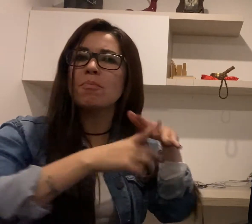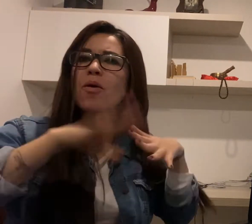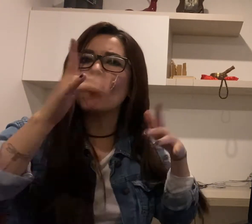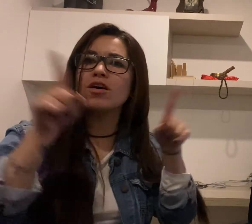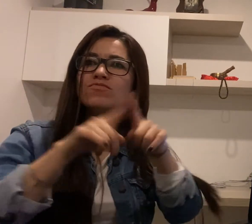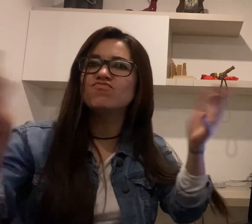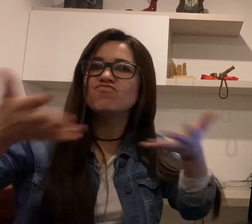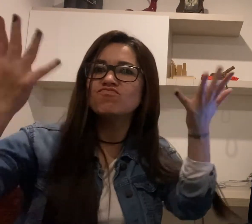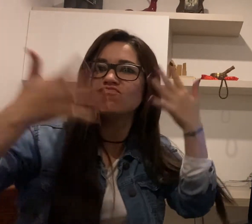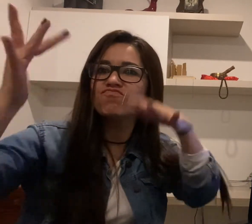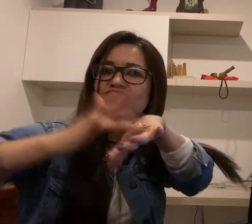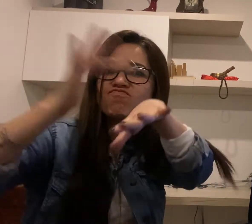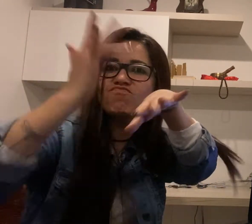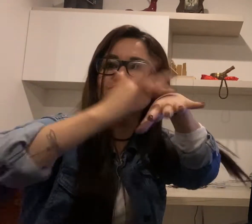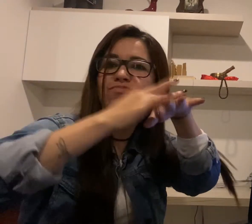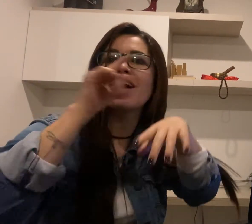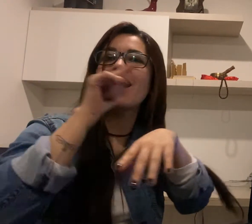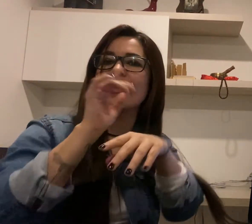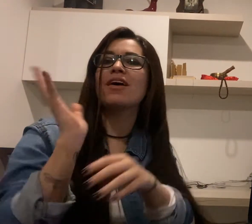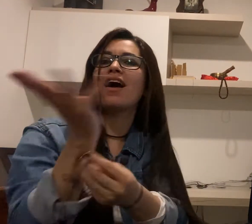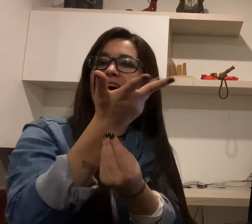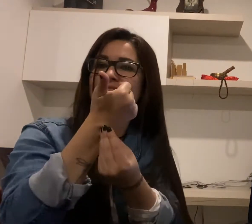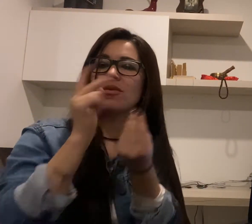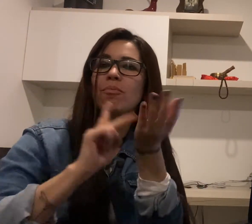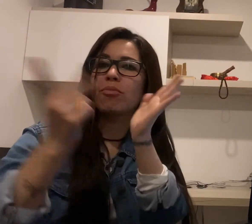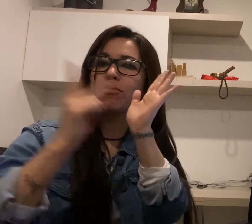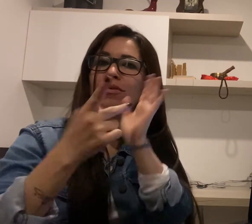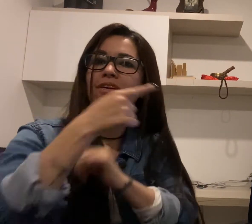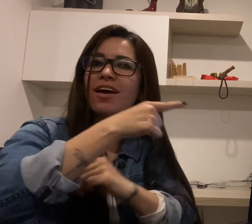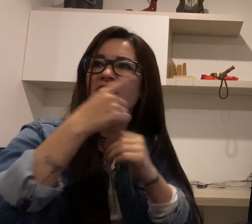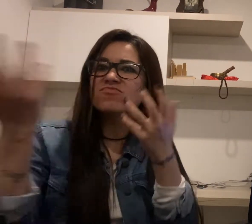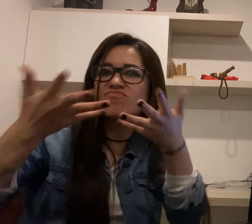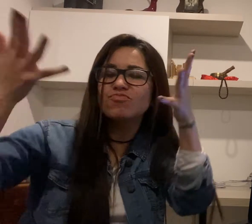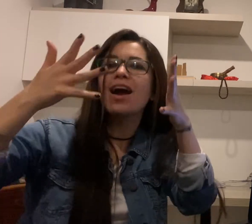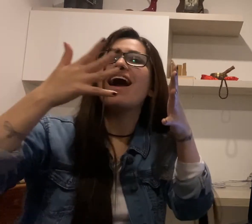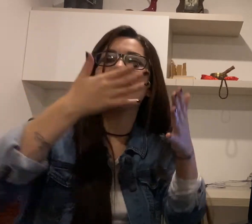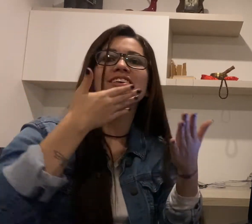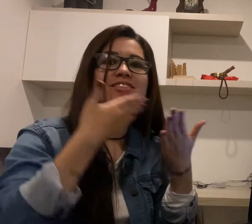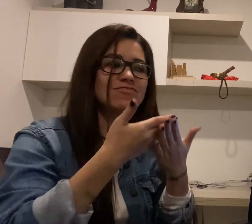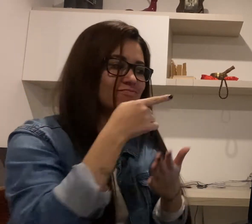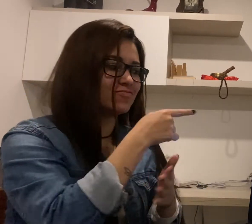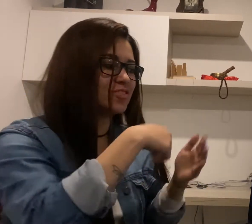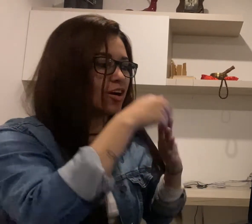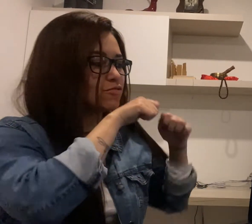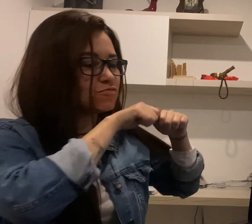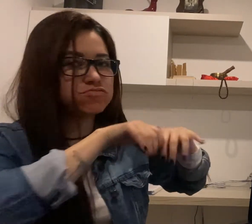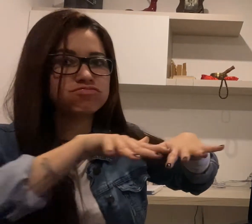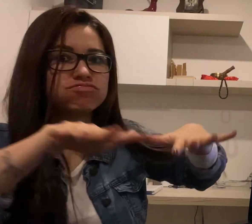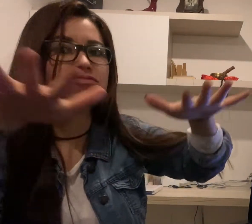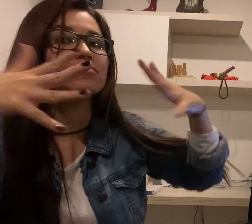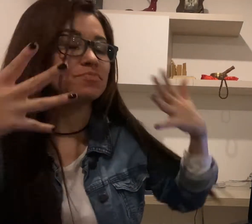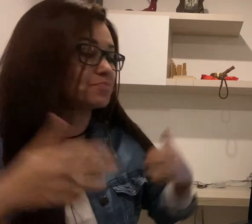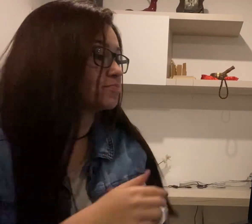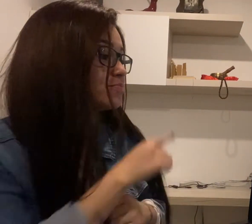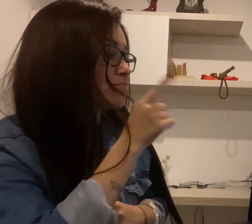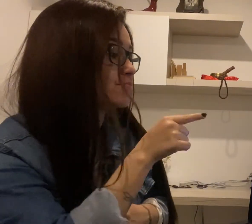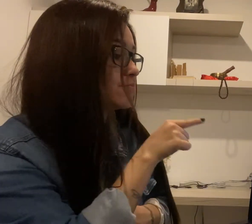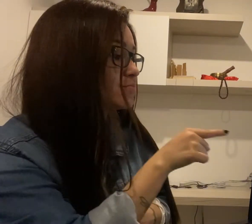1987. Conocido más como Andy Warhol. Este es un artista plástico y cineasta